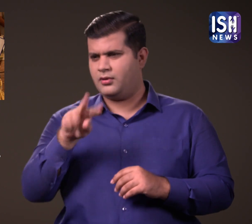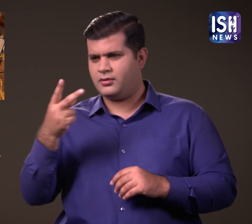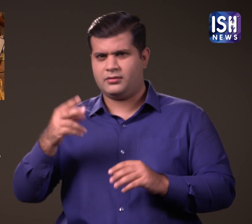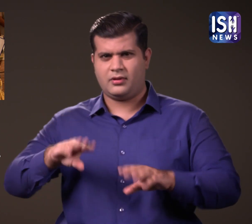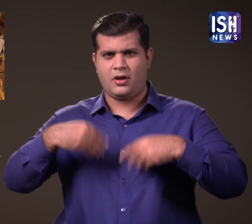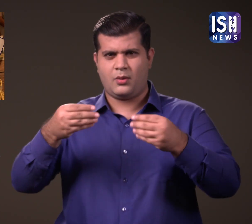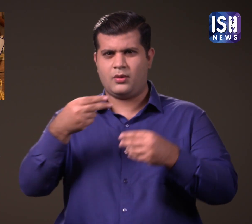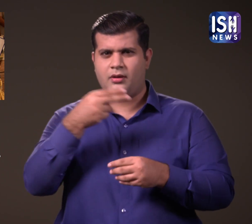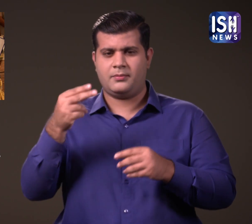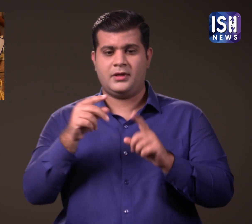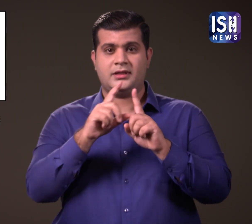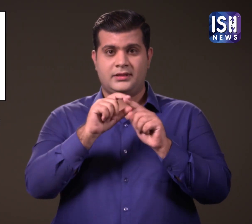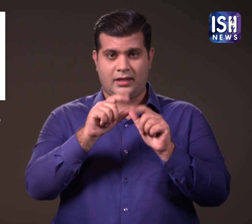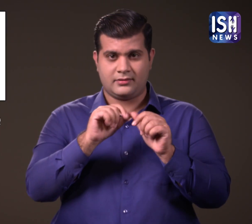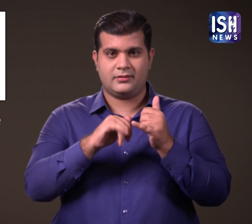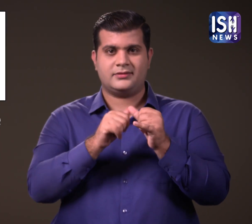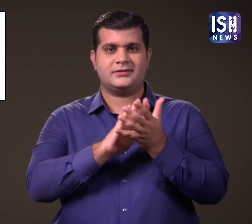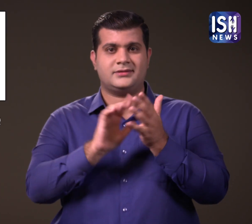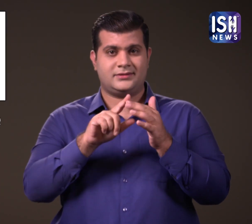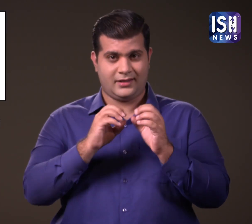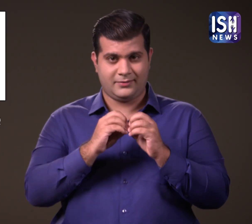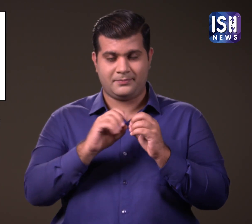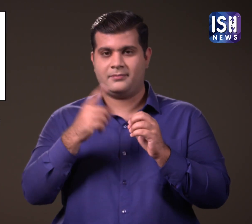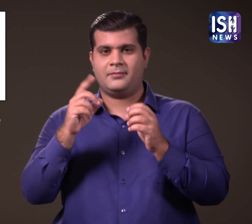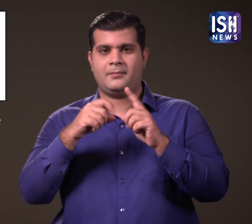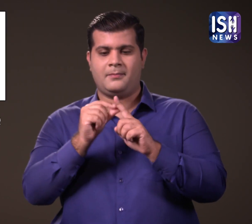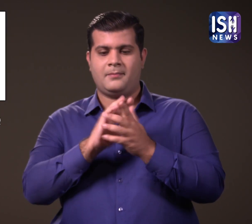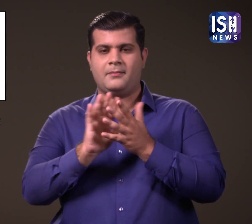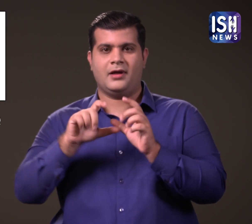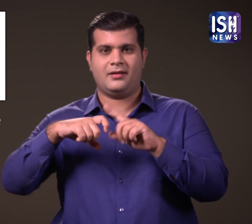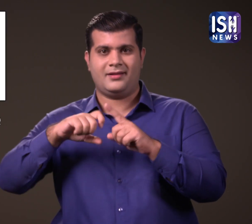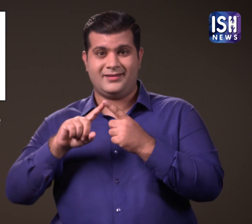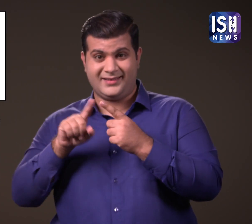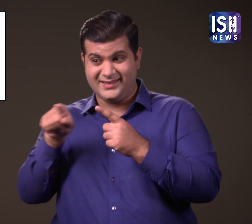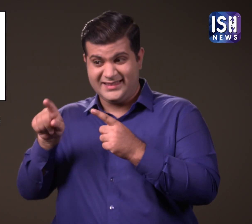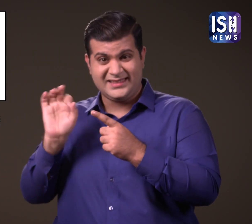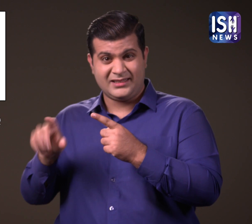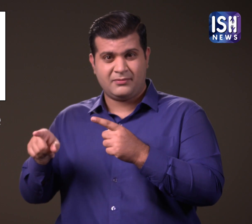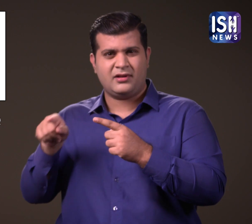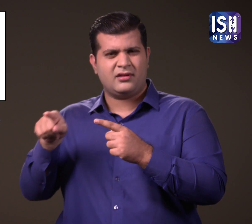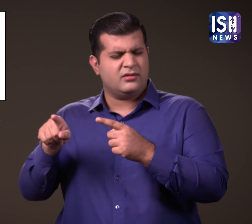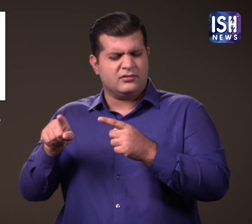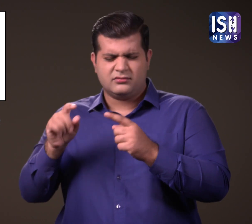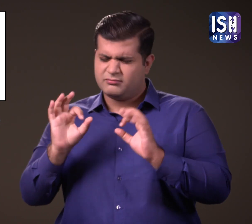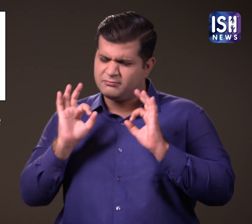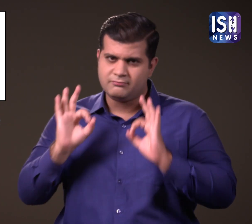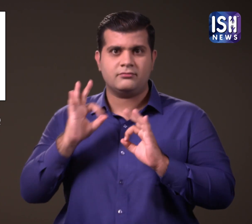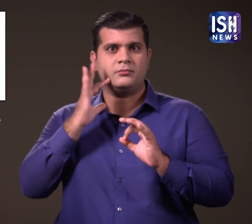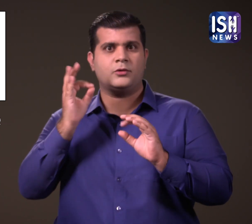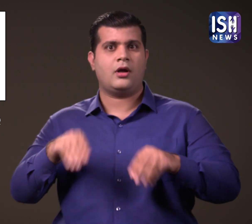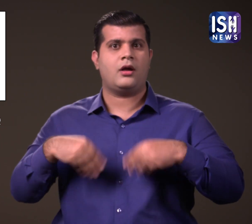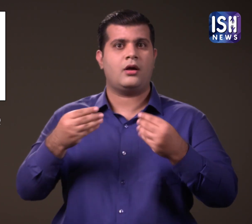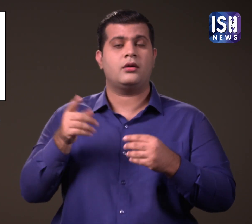दादा साहिब फाल के पुरसकार भारत्य सिनमा में उनके योगदान के लिए एक अभिनेता को दिया जाने वाला प्रतिष्टित पुरसकार